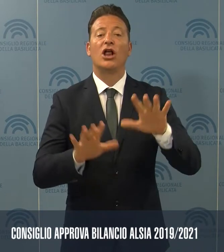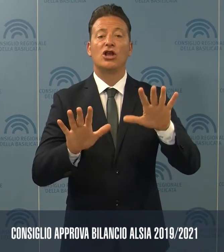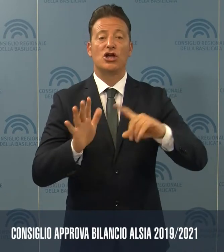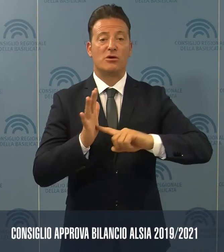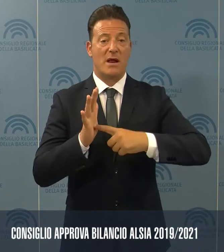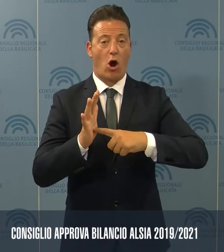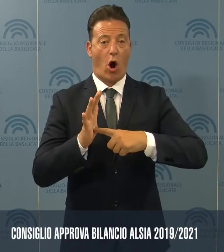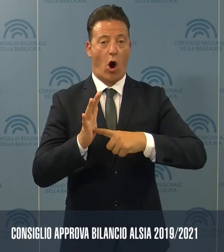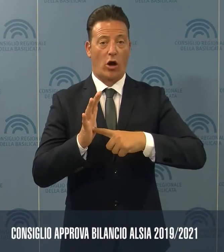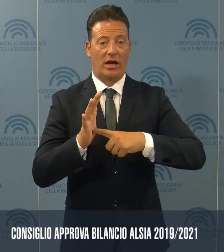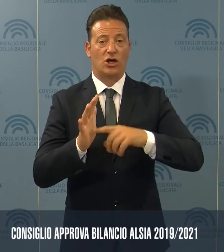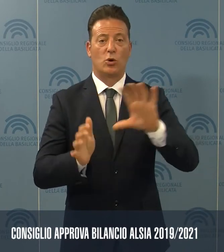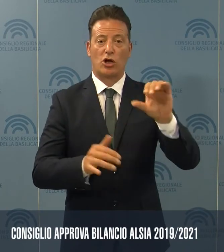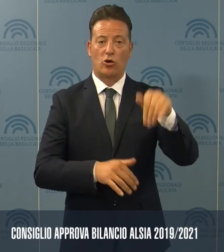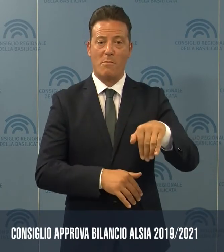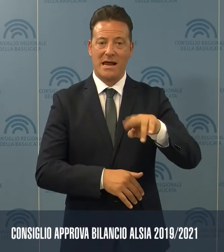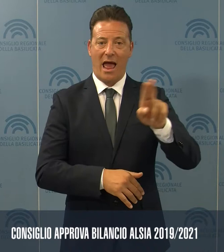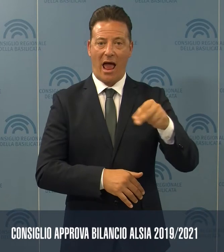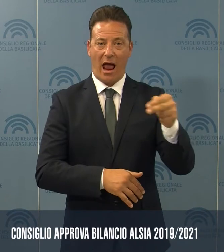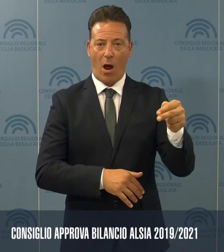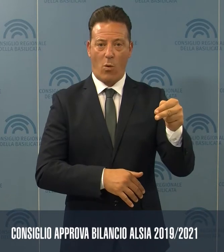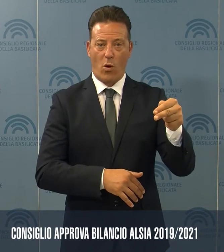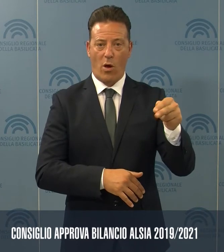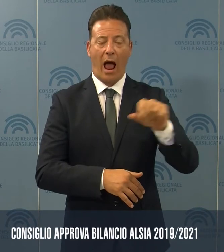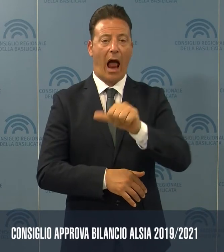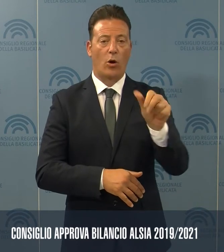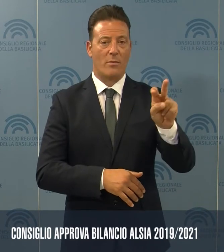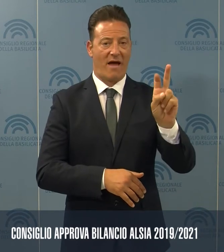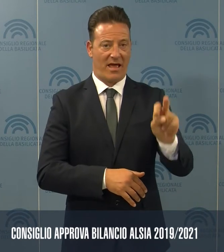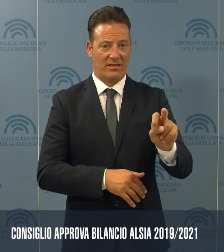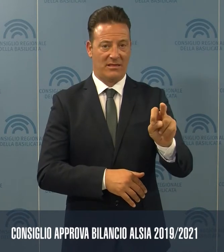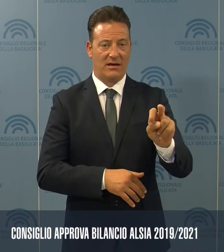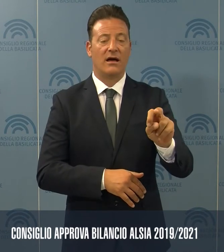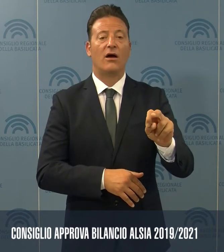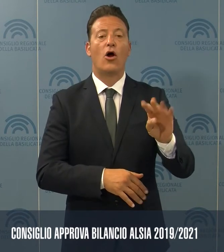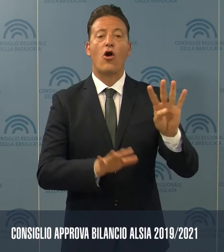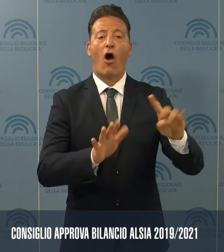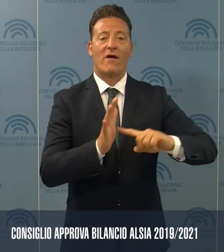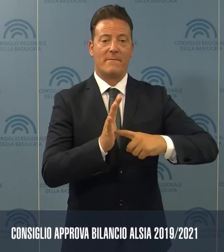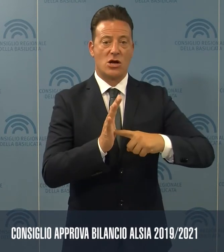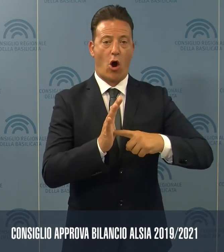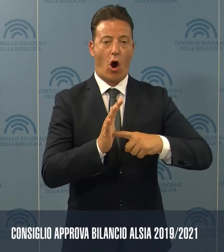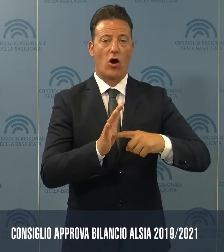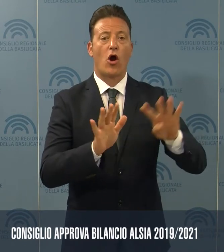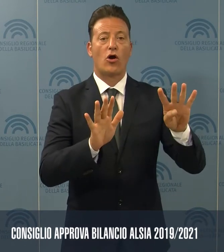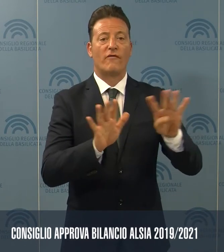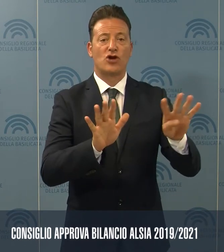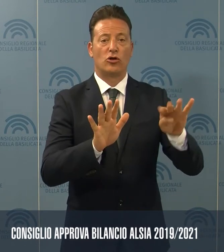,5 milioni di euro nel 2020 e per 9,9 milioni di euro